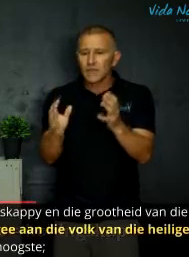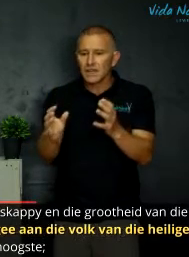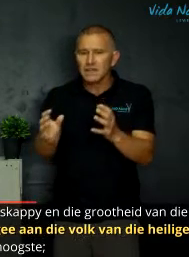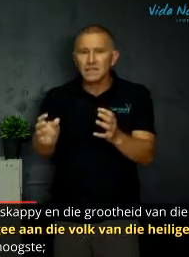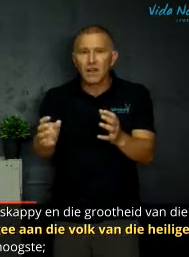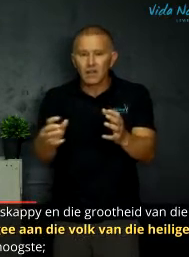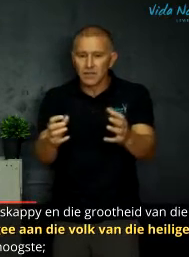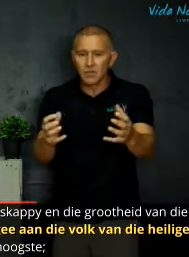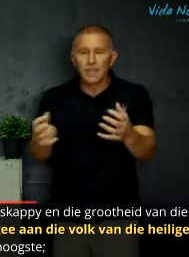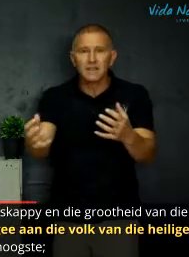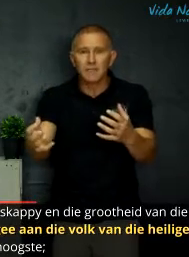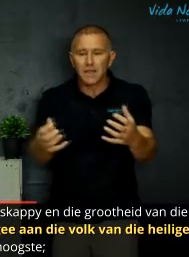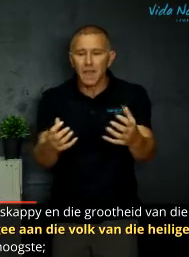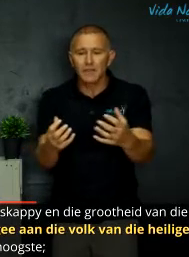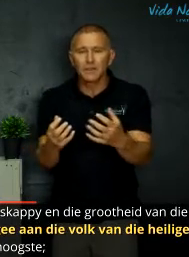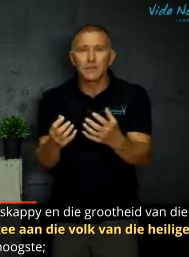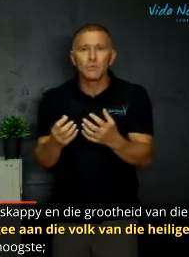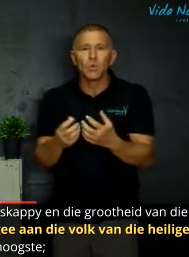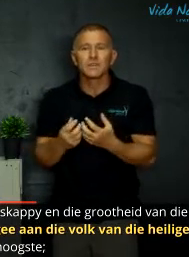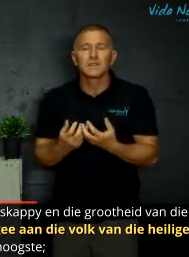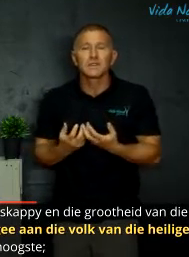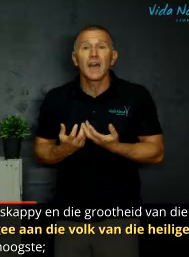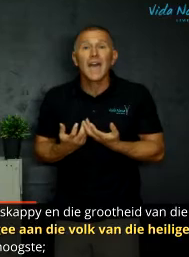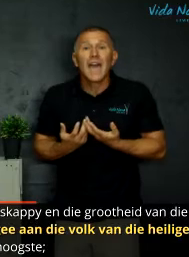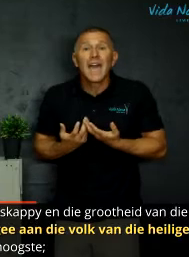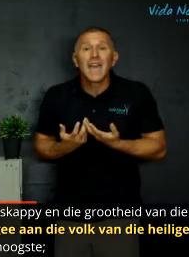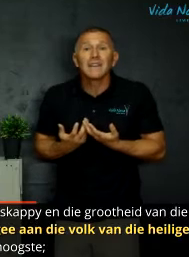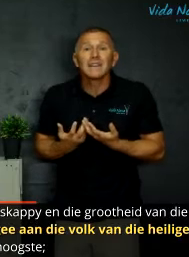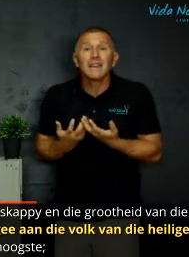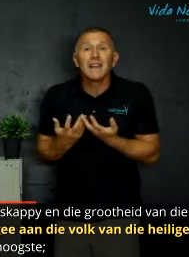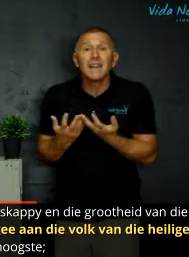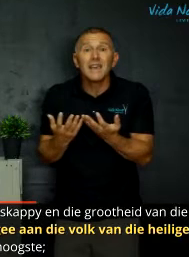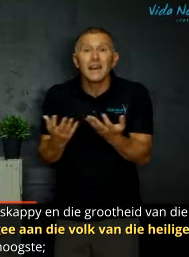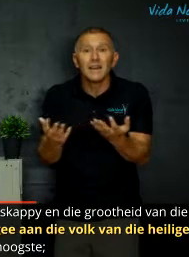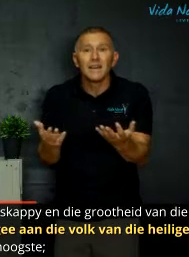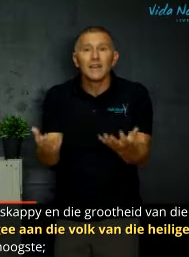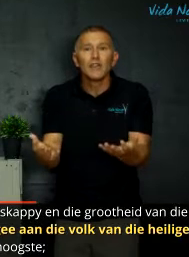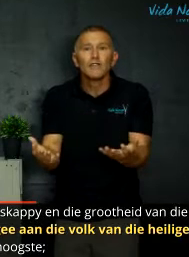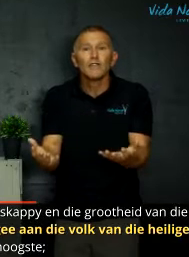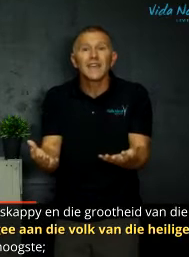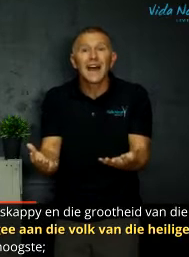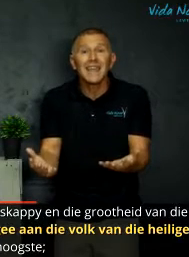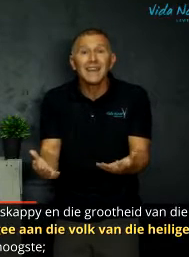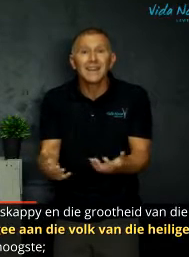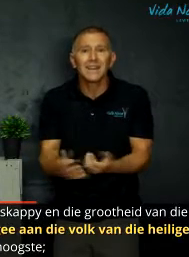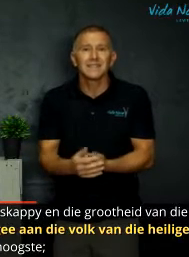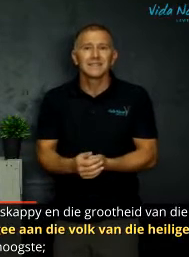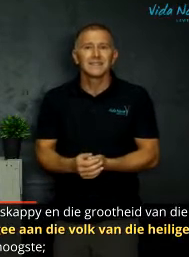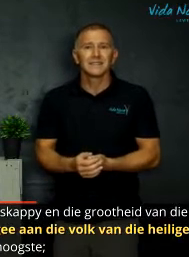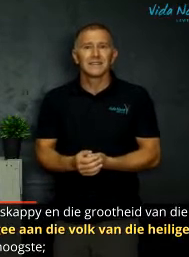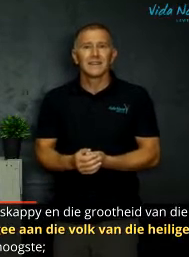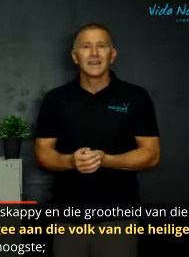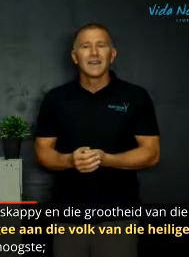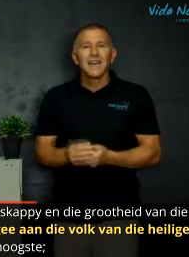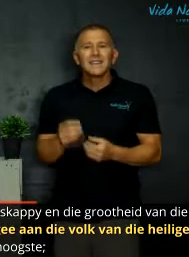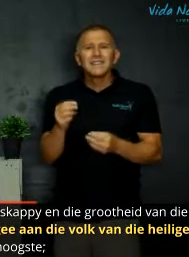wat die gesag die oorheerskapie wegvat van die monsters en dit gee vir die heilig is. Dis